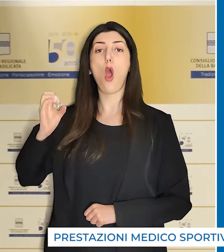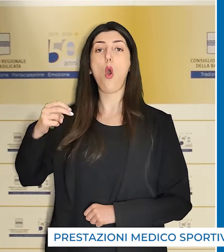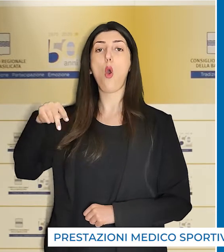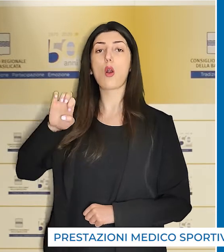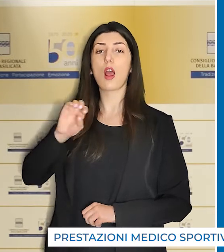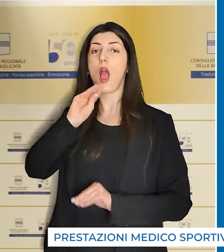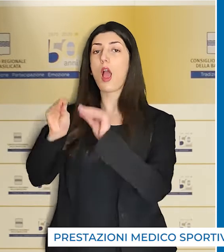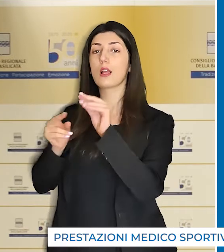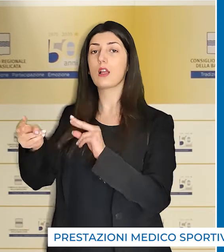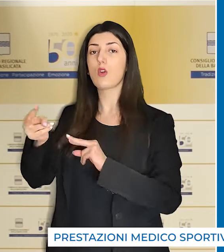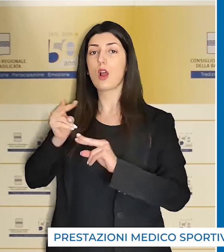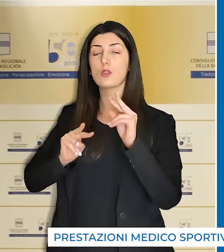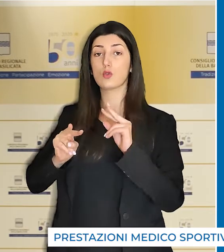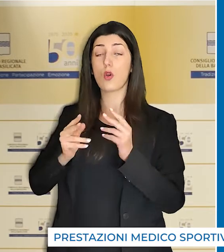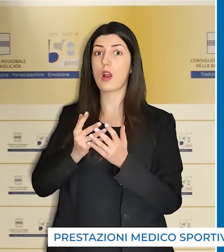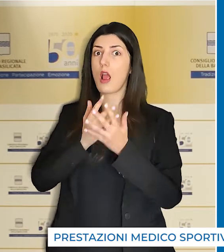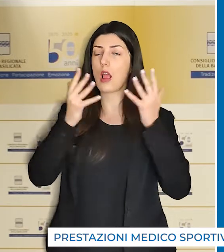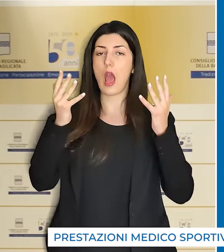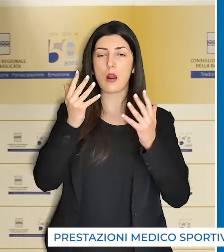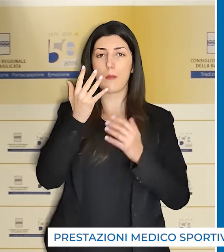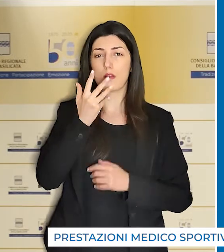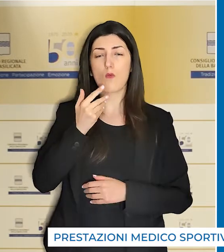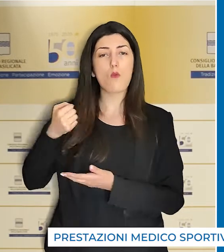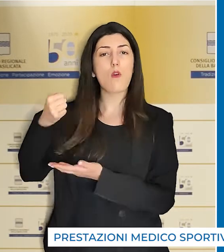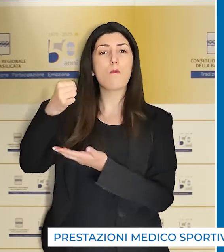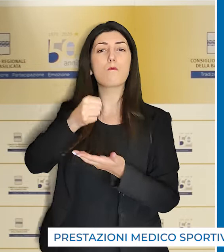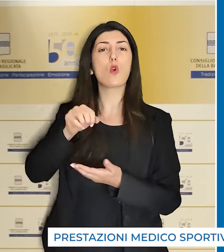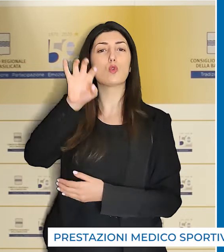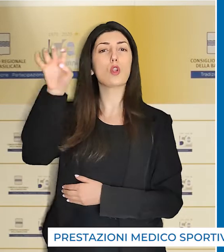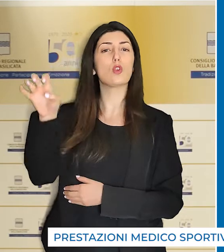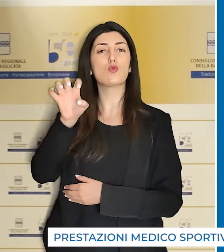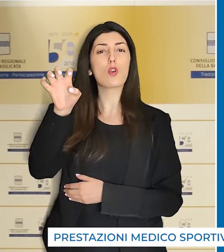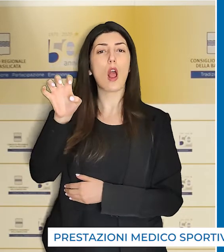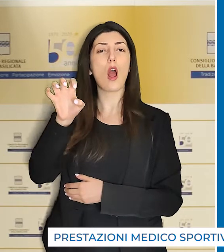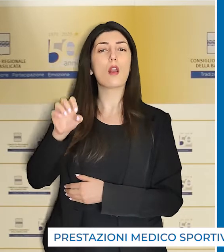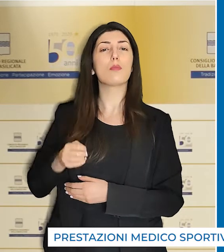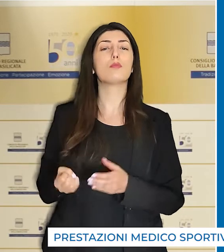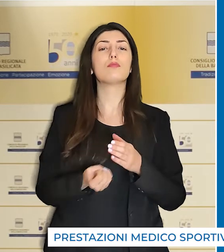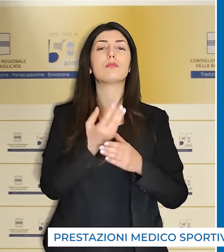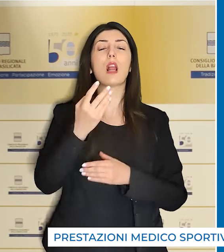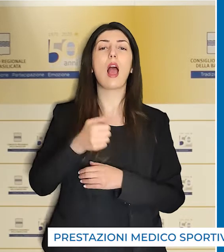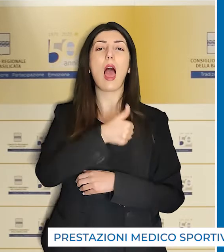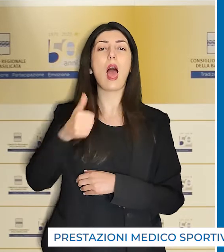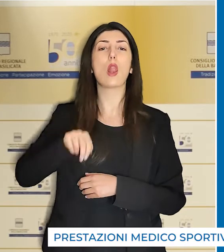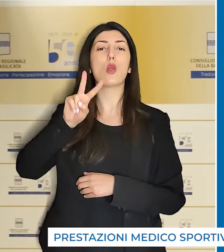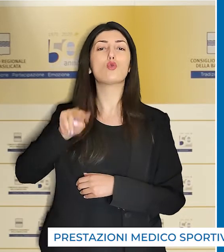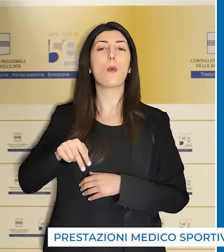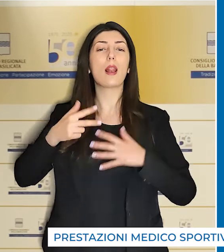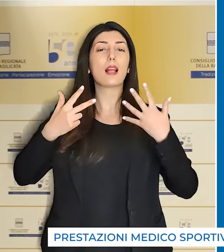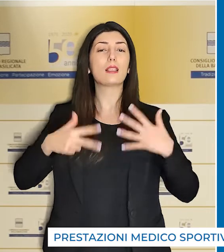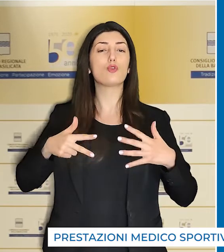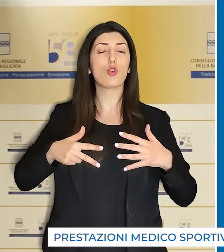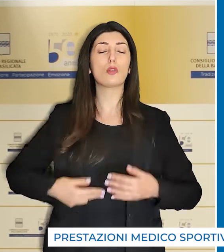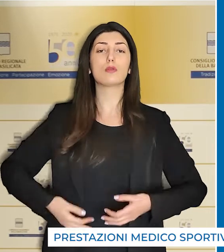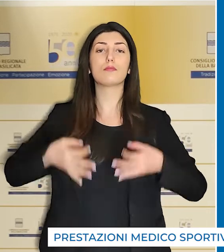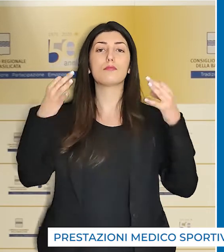chiarimenti sull'utilizzo del fondo regionale istituito nel 2018 che garantiva